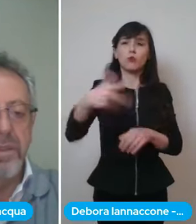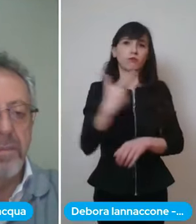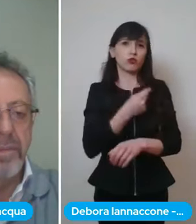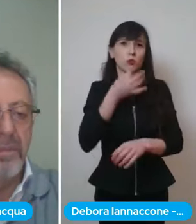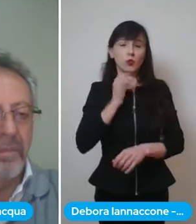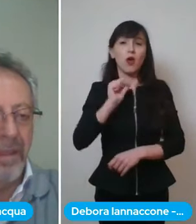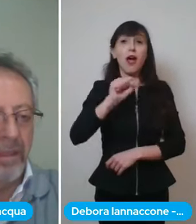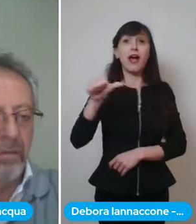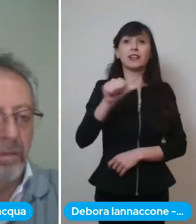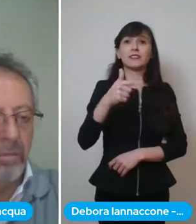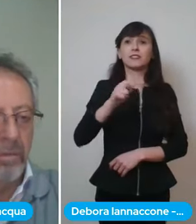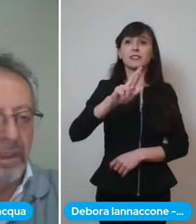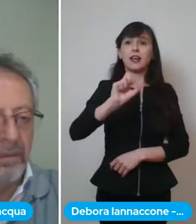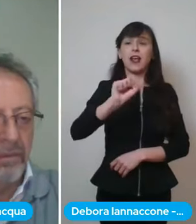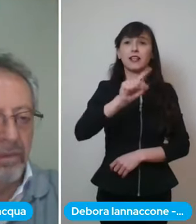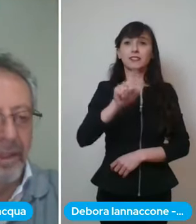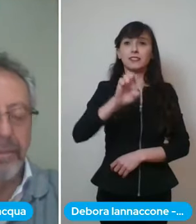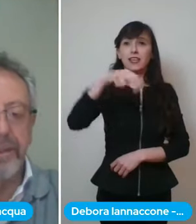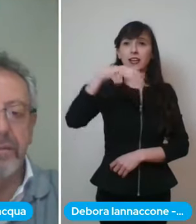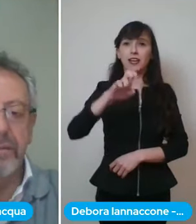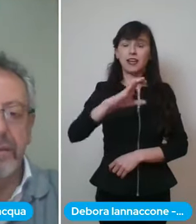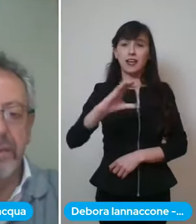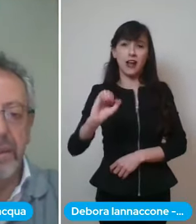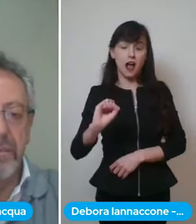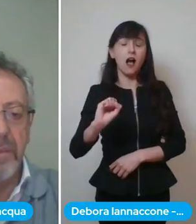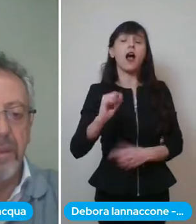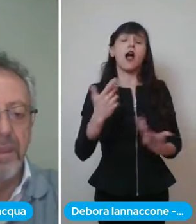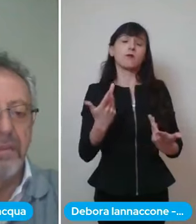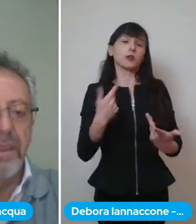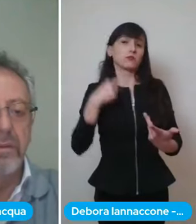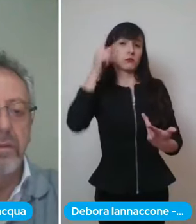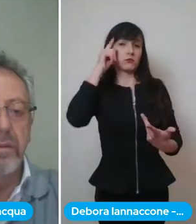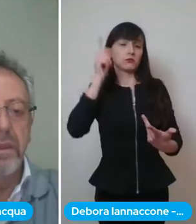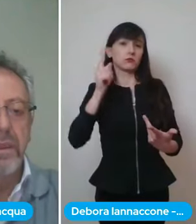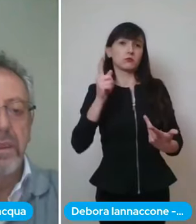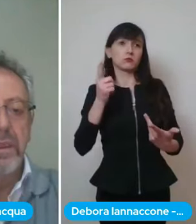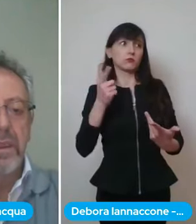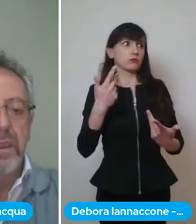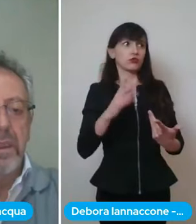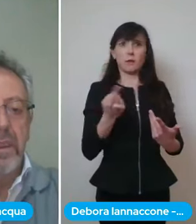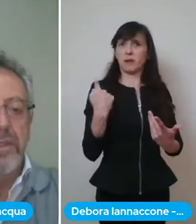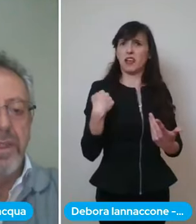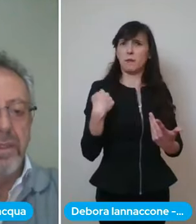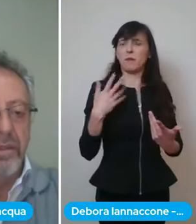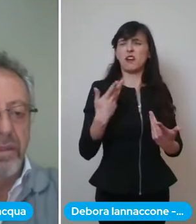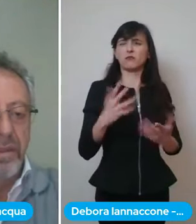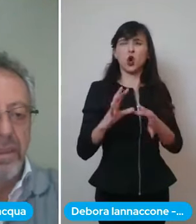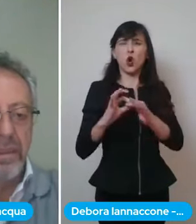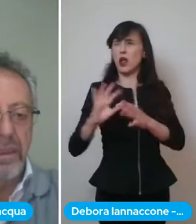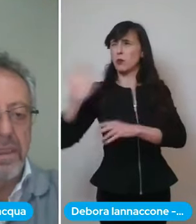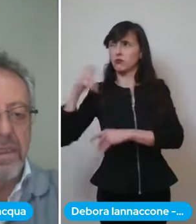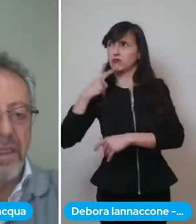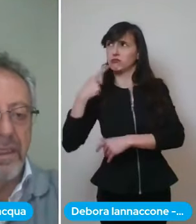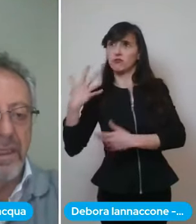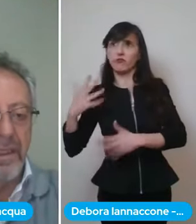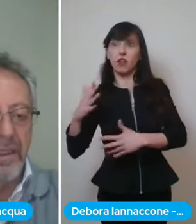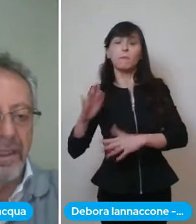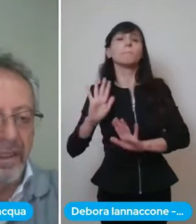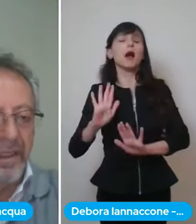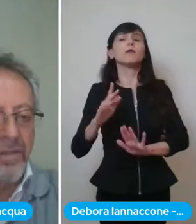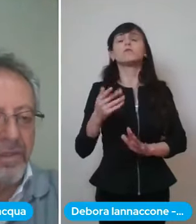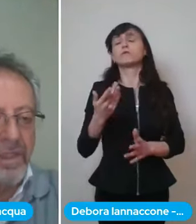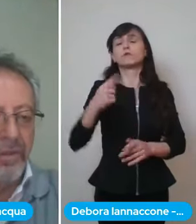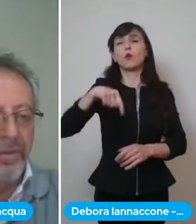non so se prima, ma credo dopo l'altro collegamento e quindi abbiamo attivato il centro anziani di